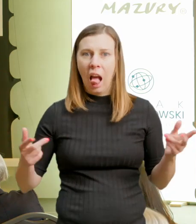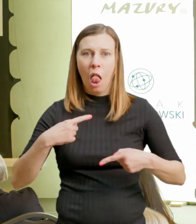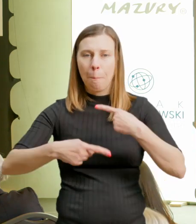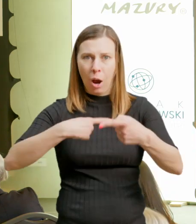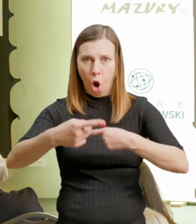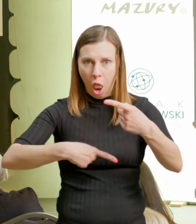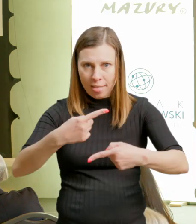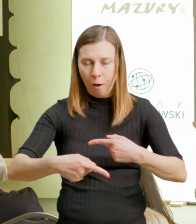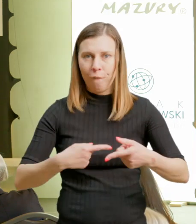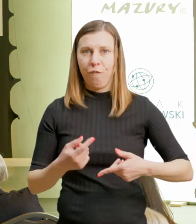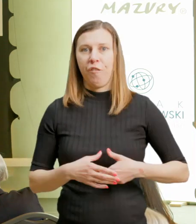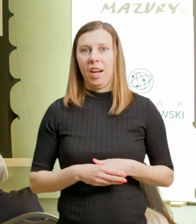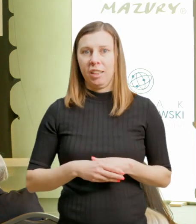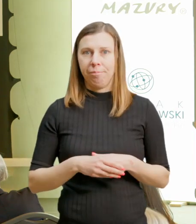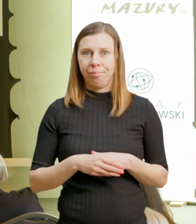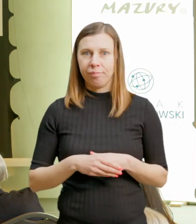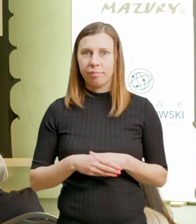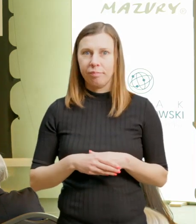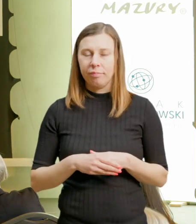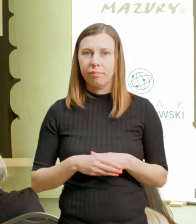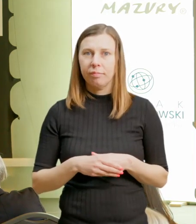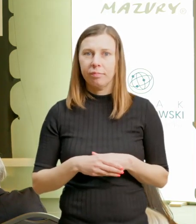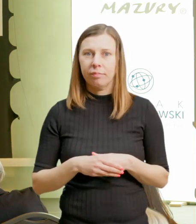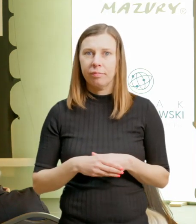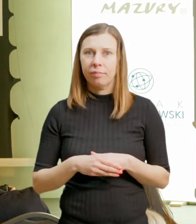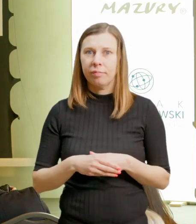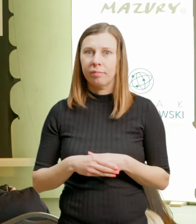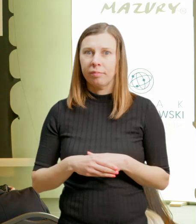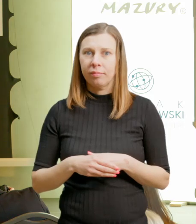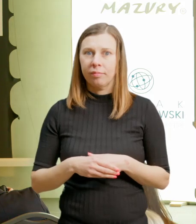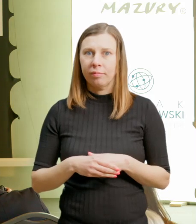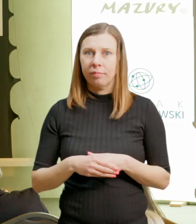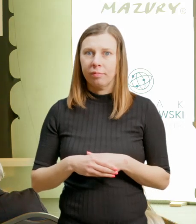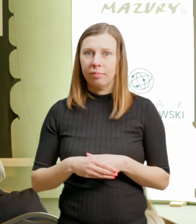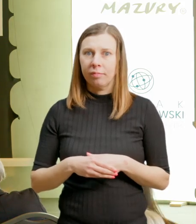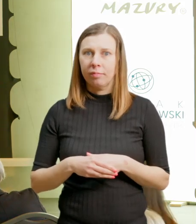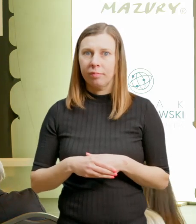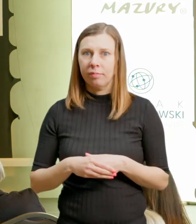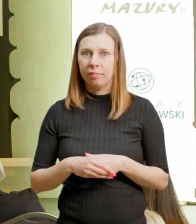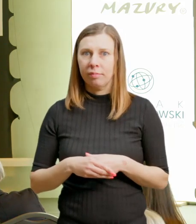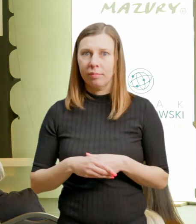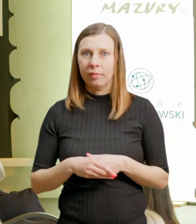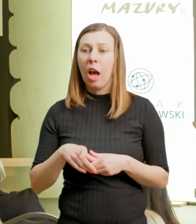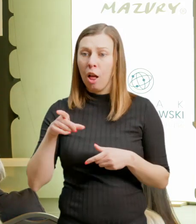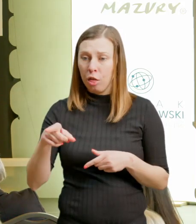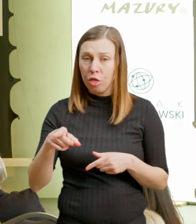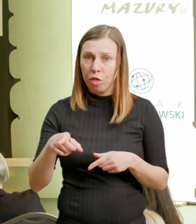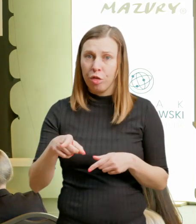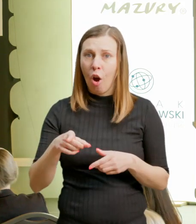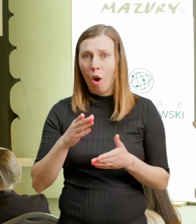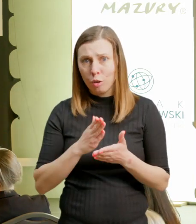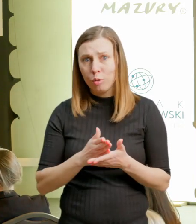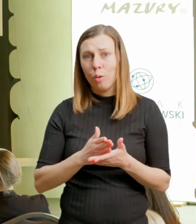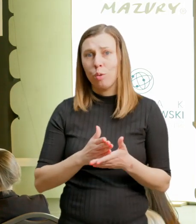międzypokoleniowych. I to też przeradza się w trend, który rozwija się w usługach